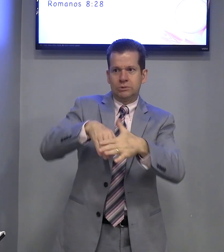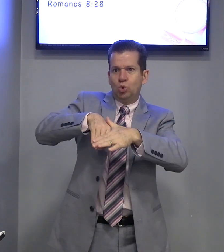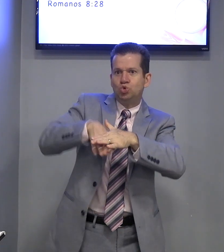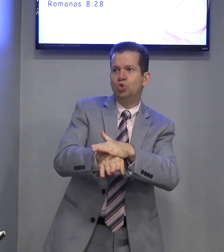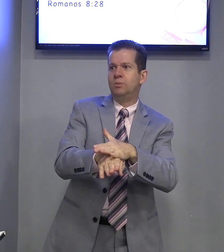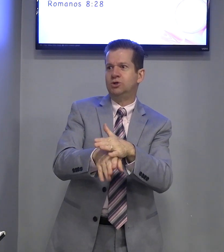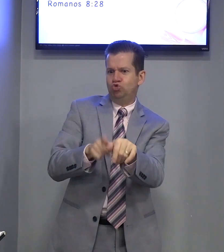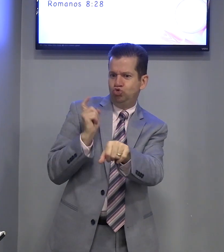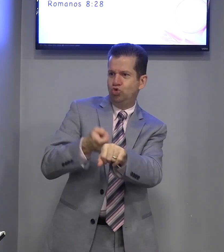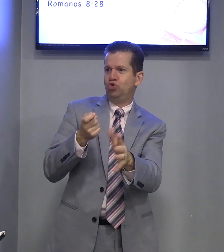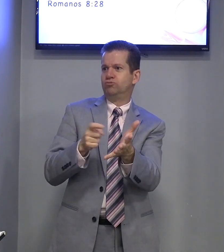Forte. Forte.